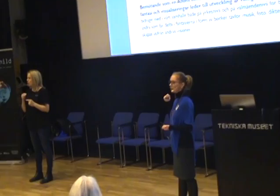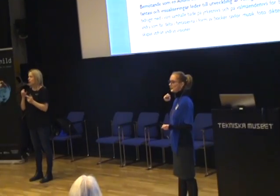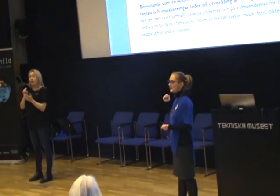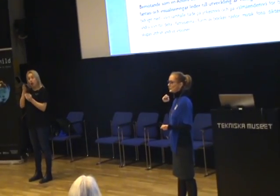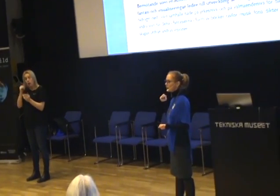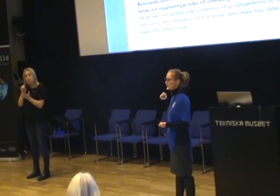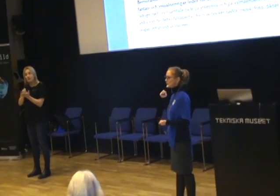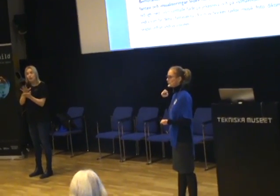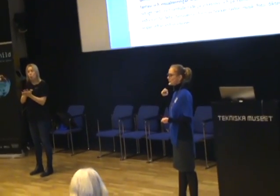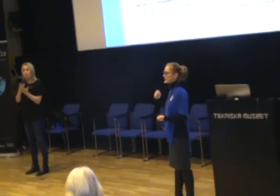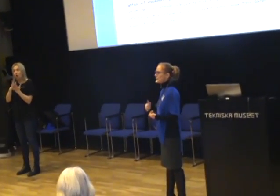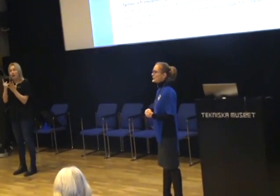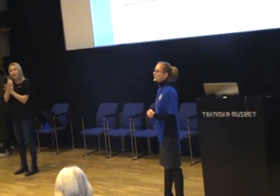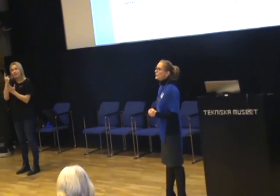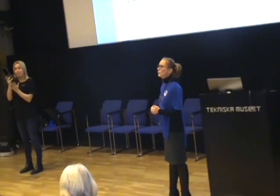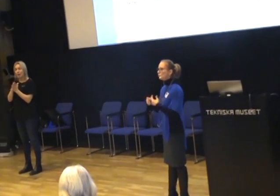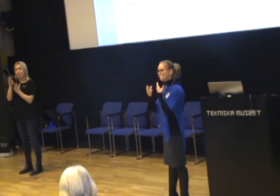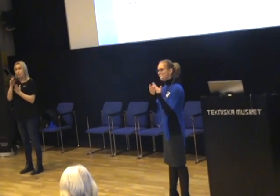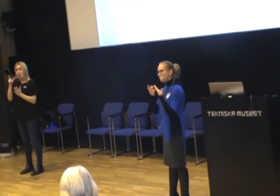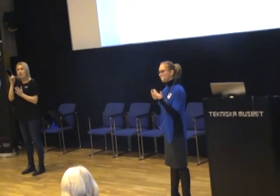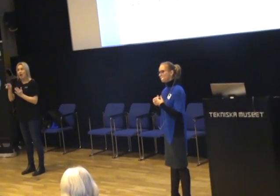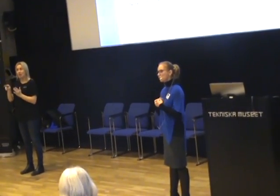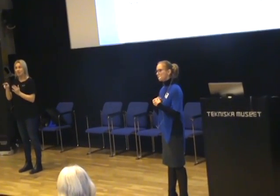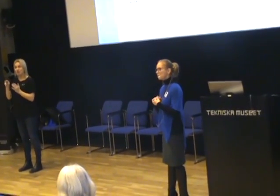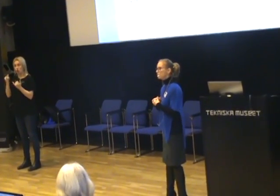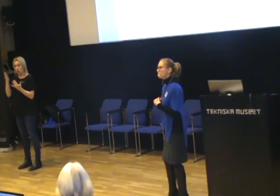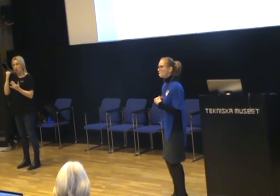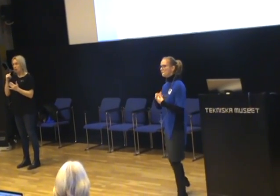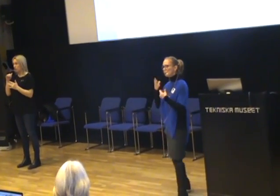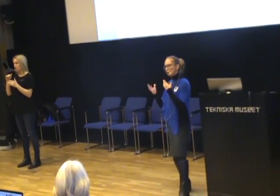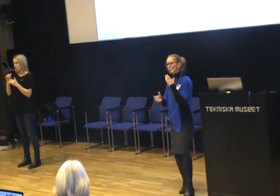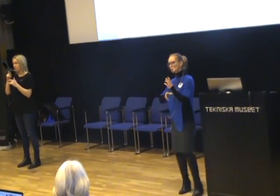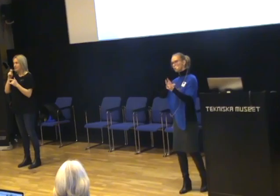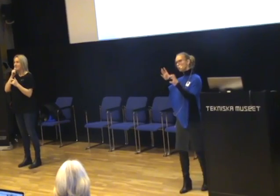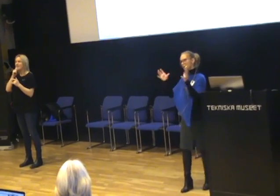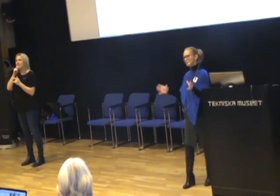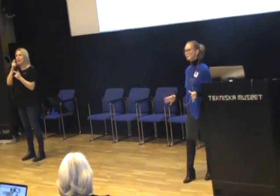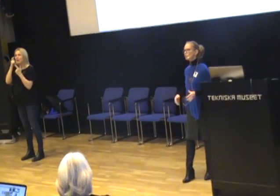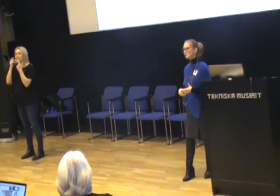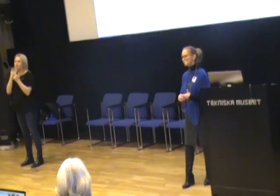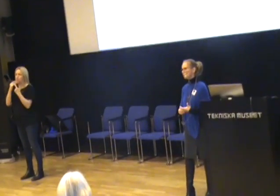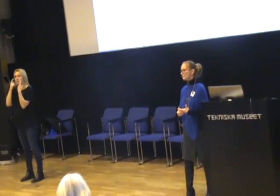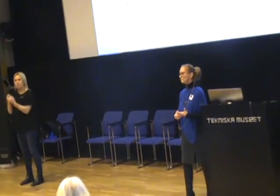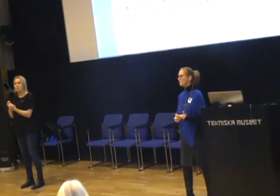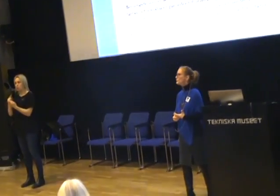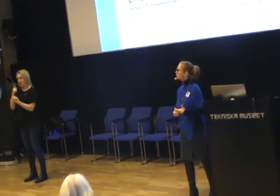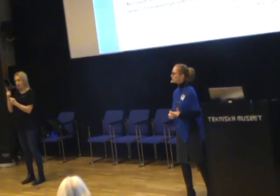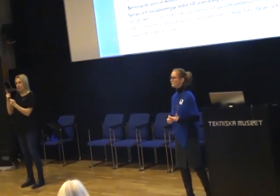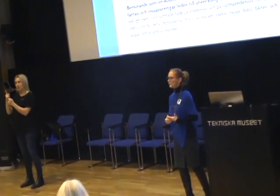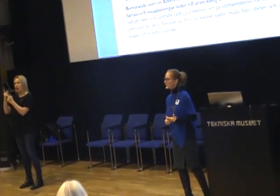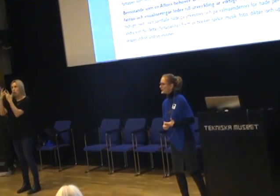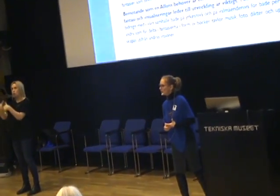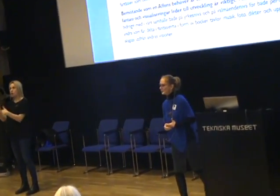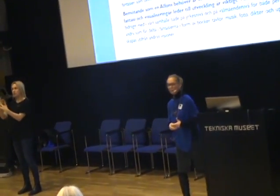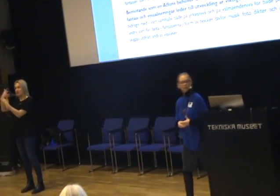eller något annat dikteringsprogram. Det går ju att göra nu. De kan sitta och prata och så får de en text som skrivs ut. Det kan bli något